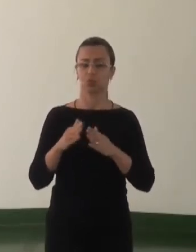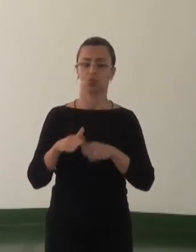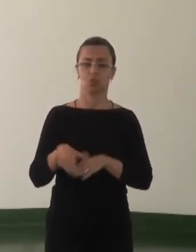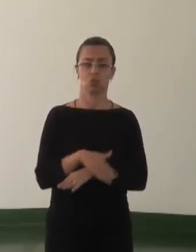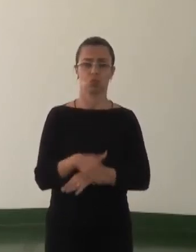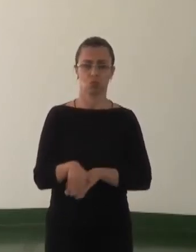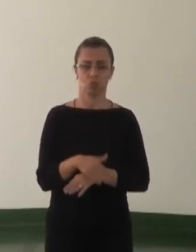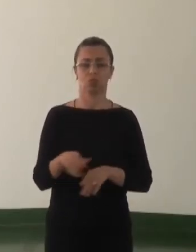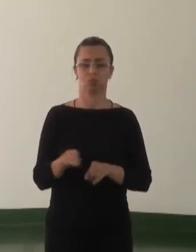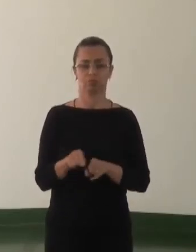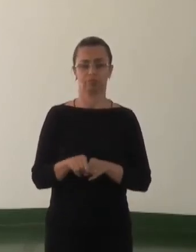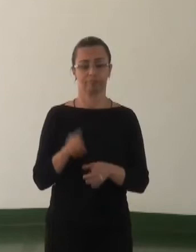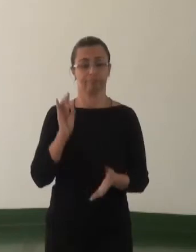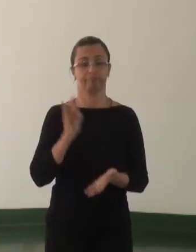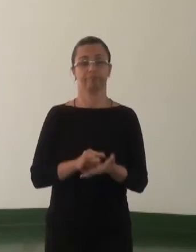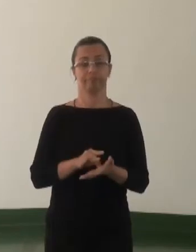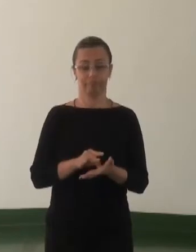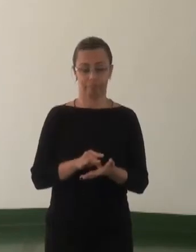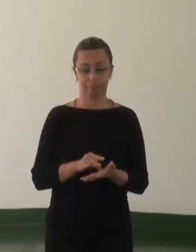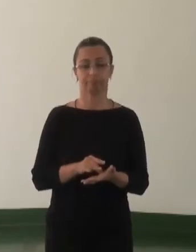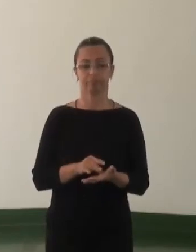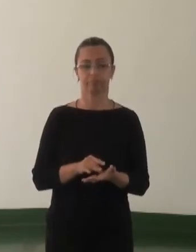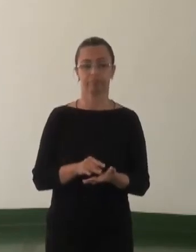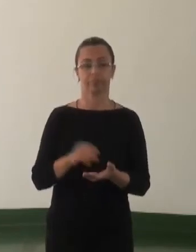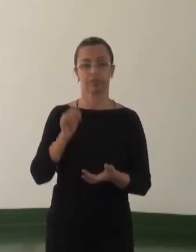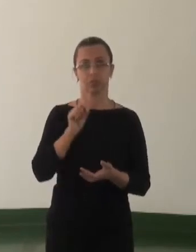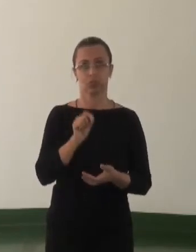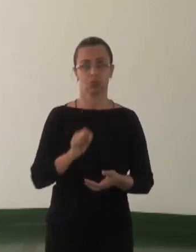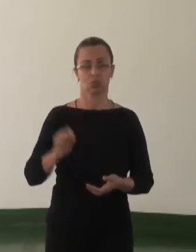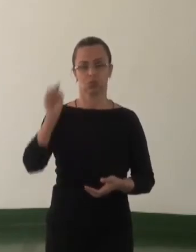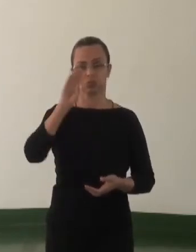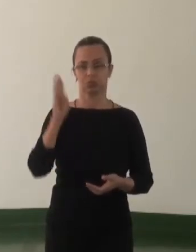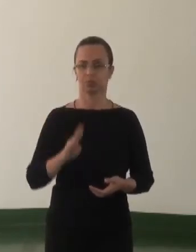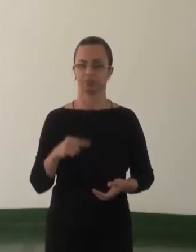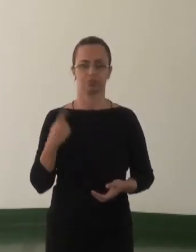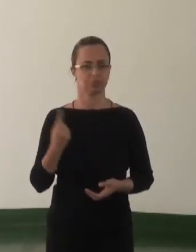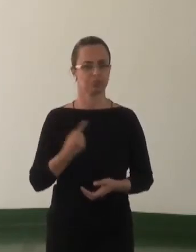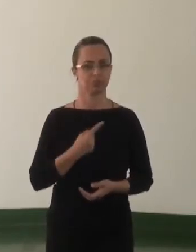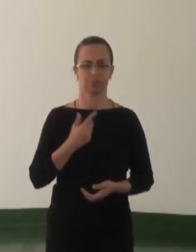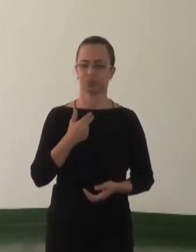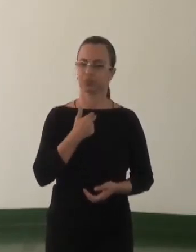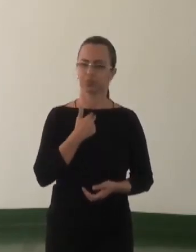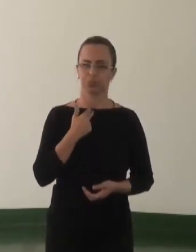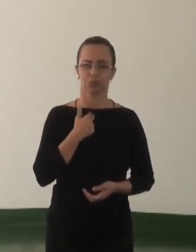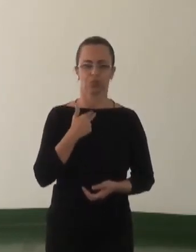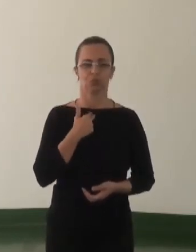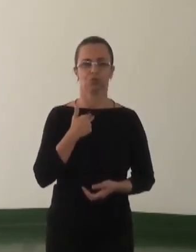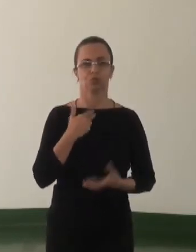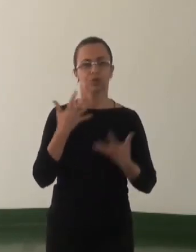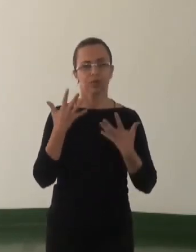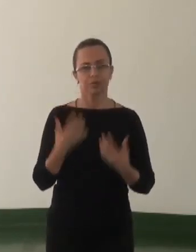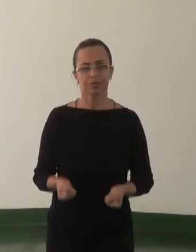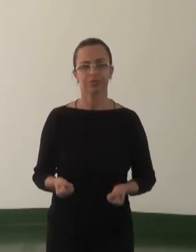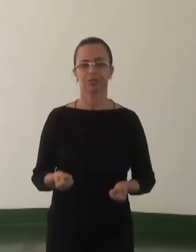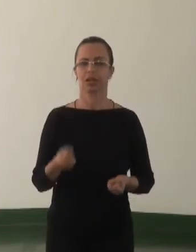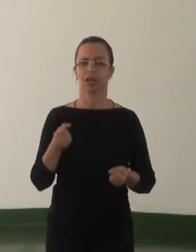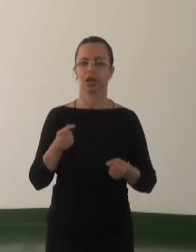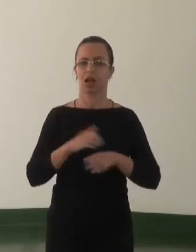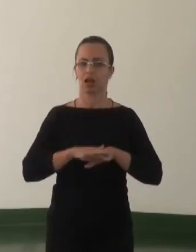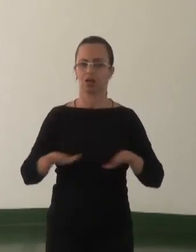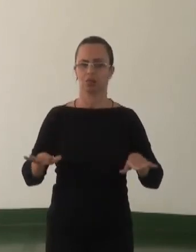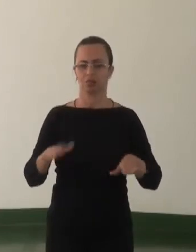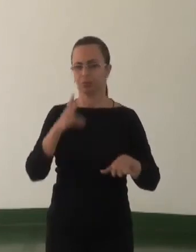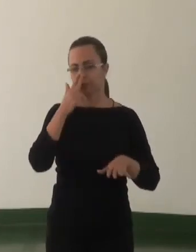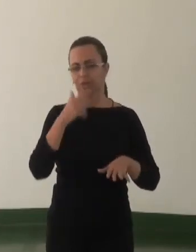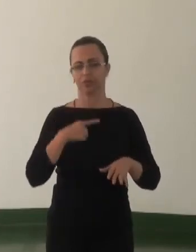de fato se materialize, se efetive no Brasil. A gente não pode permitir que isso acabe, seria